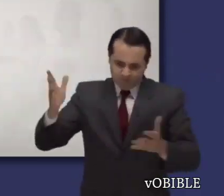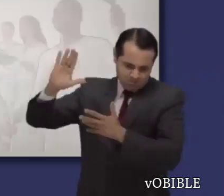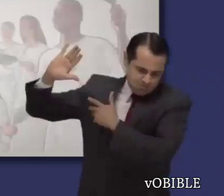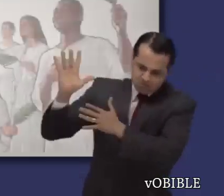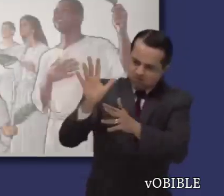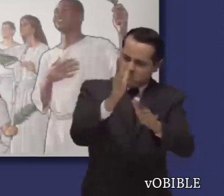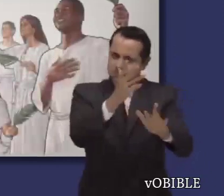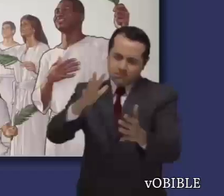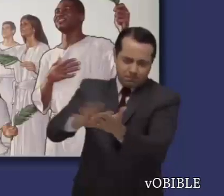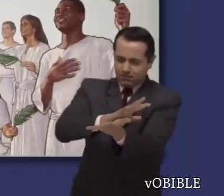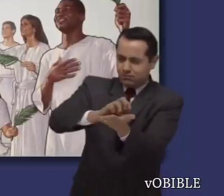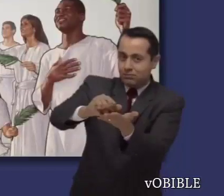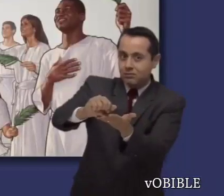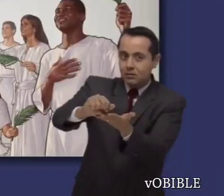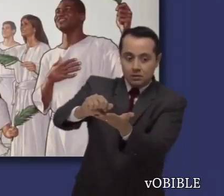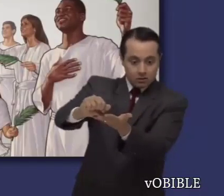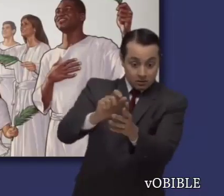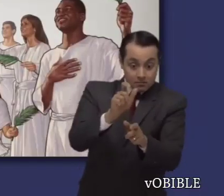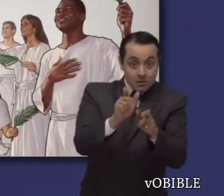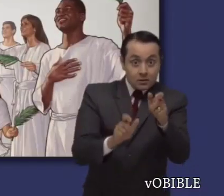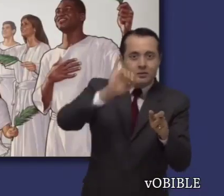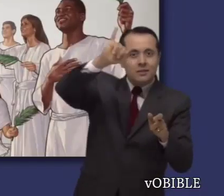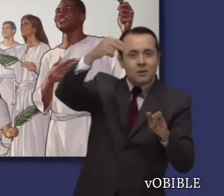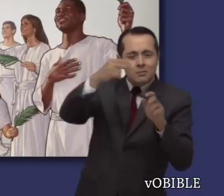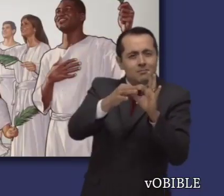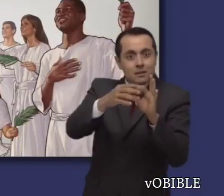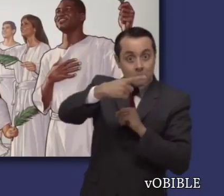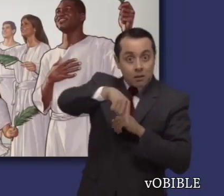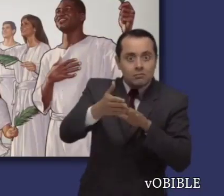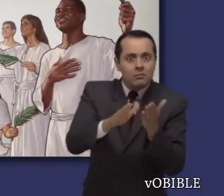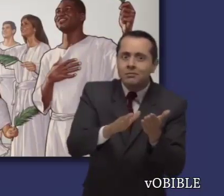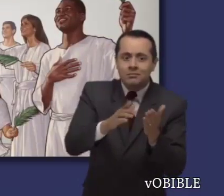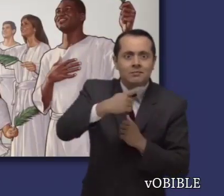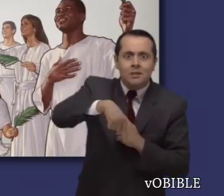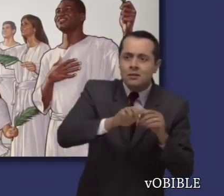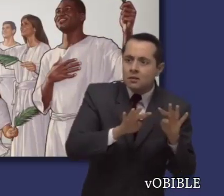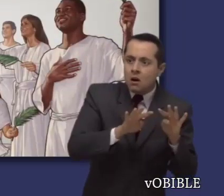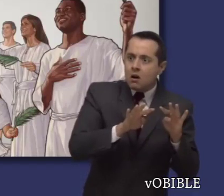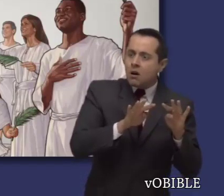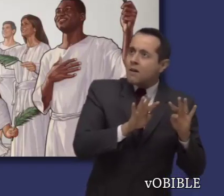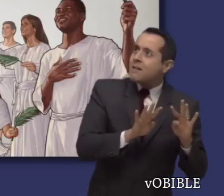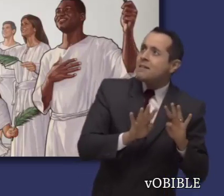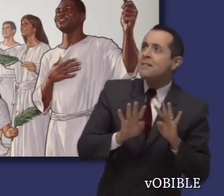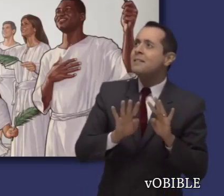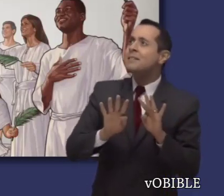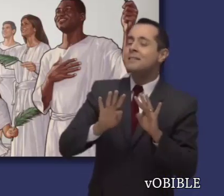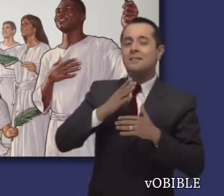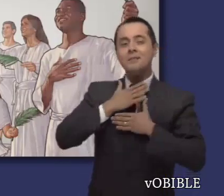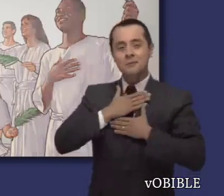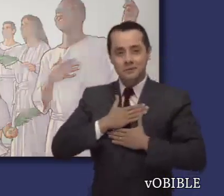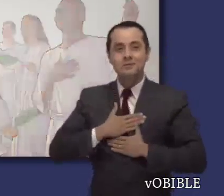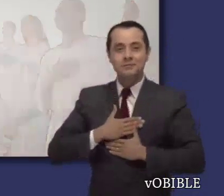El apóstol también ve a una multitud incontable de personas de distintas nacionalidades que salen de la gran tribulación.